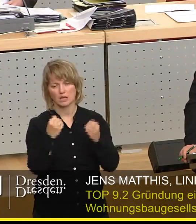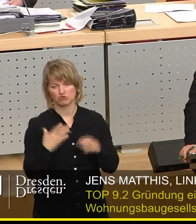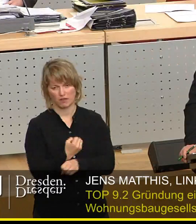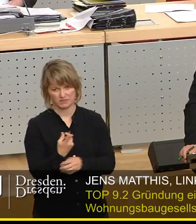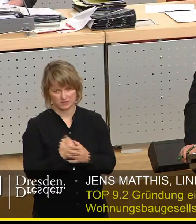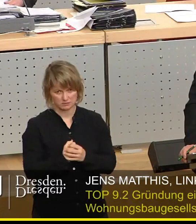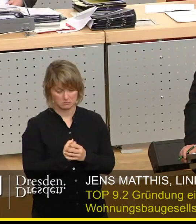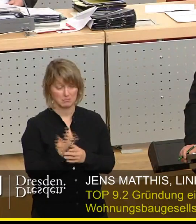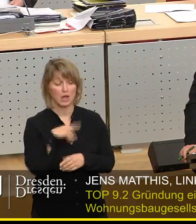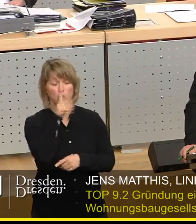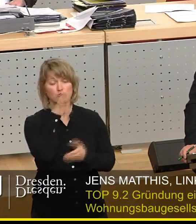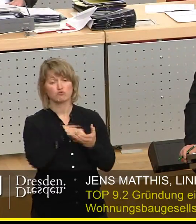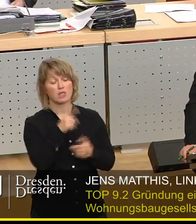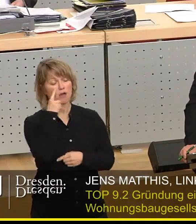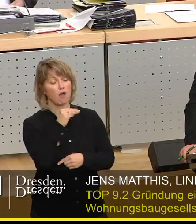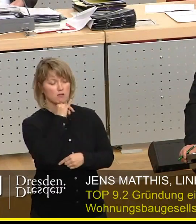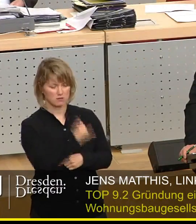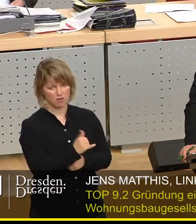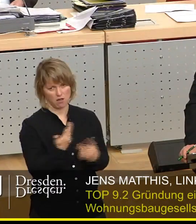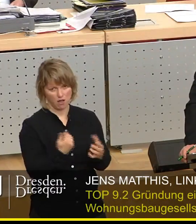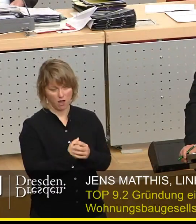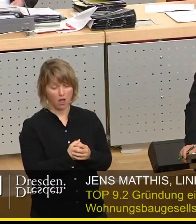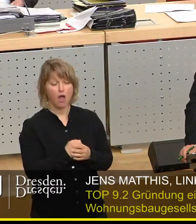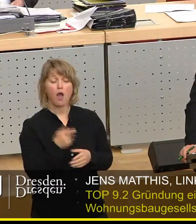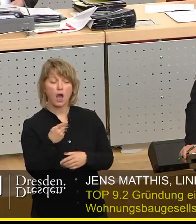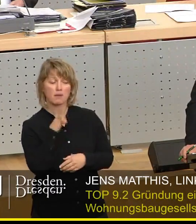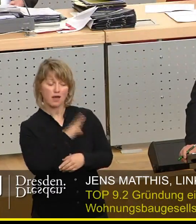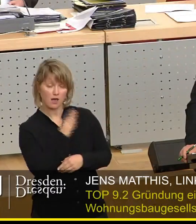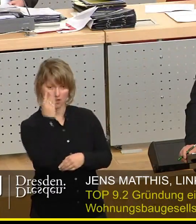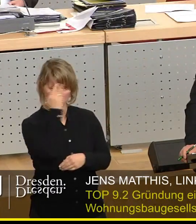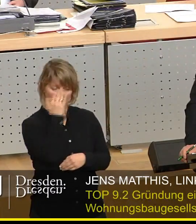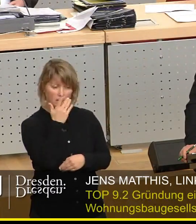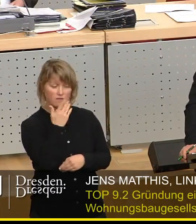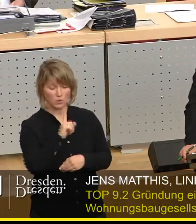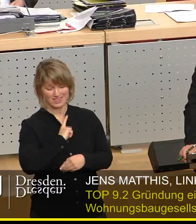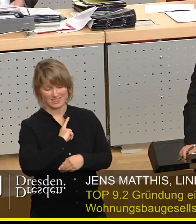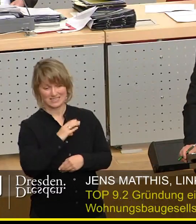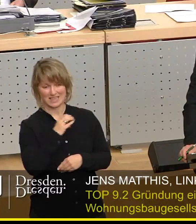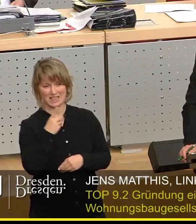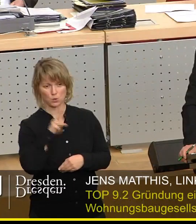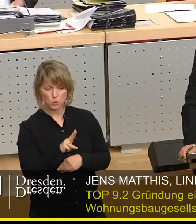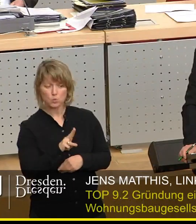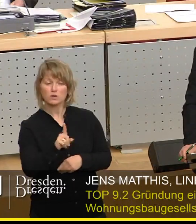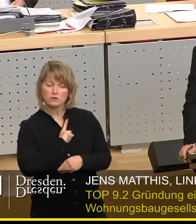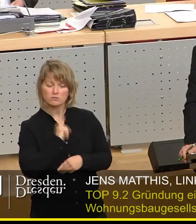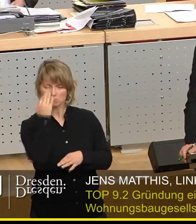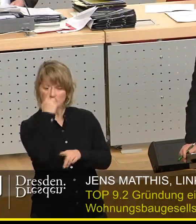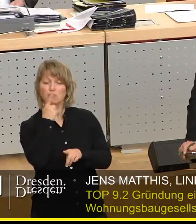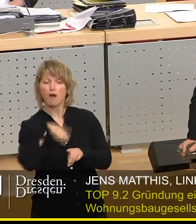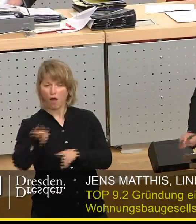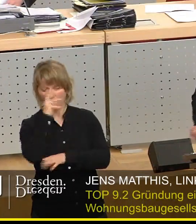Wenn der Stadtrat dafür stimme, seine Überlegungen werden aber zumindest von seiner Partei der CDU mitgetragen.